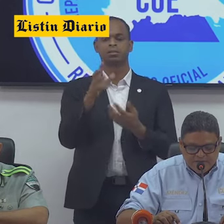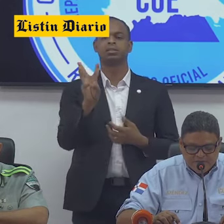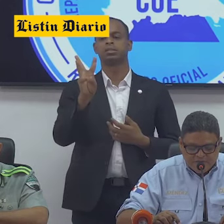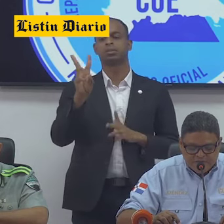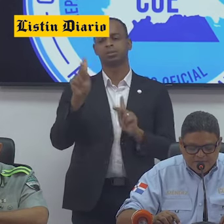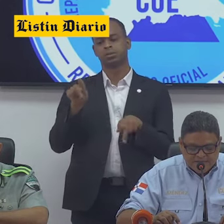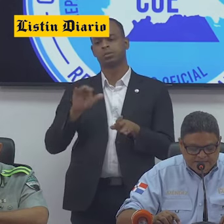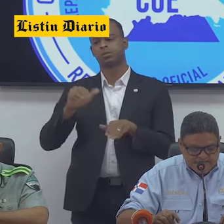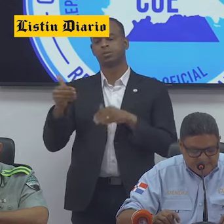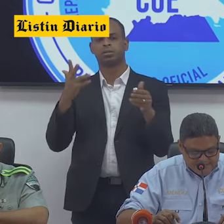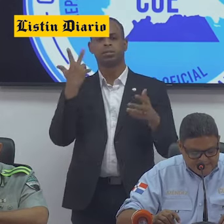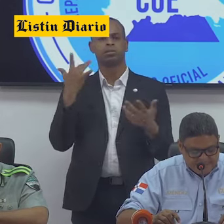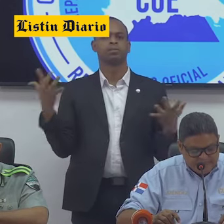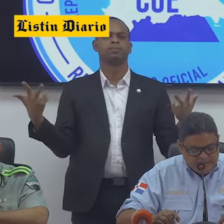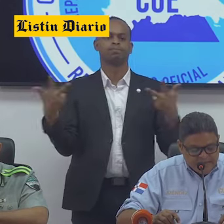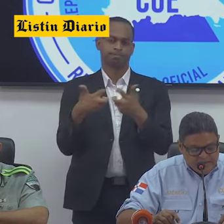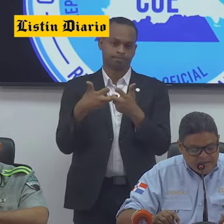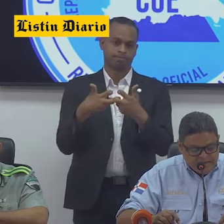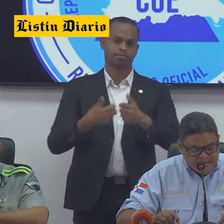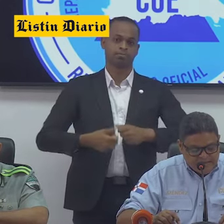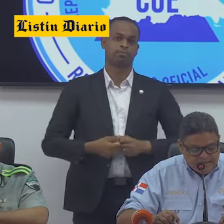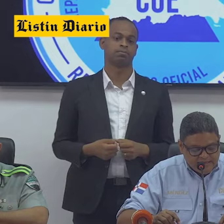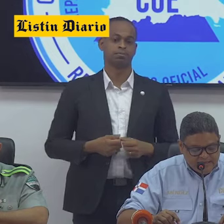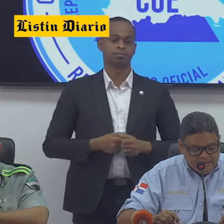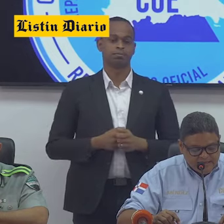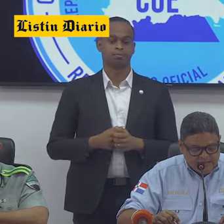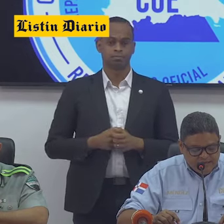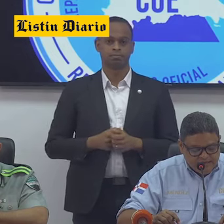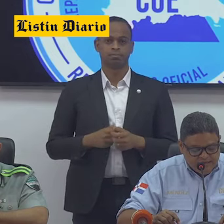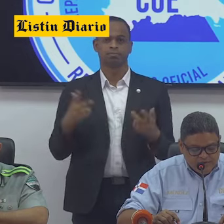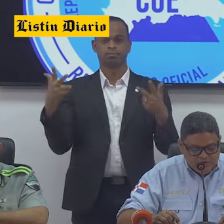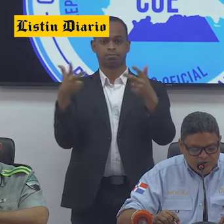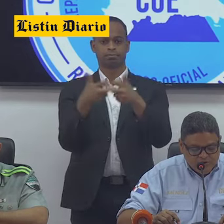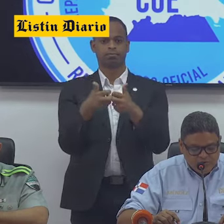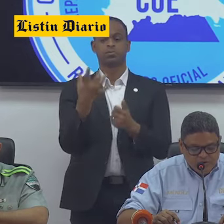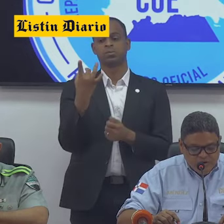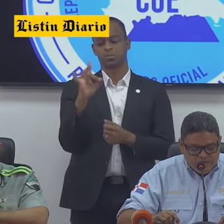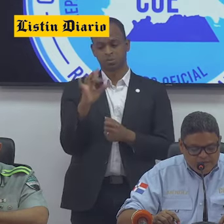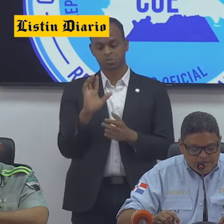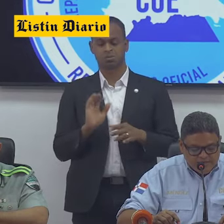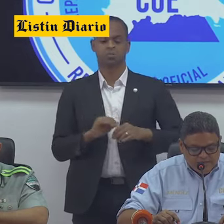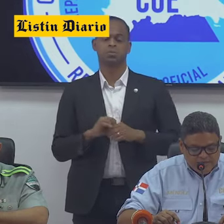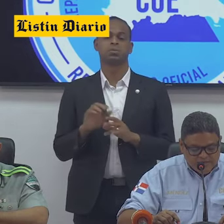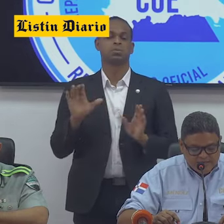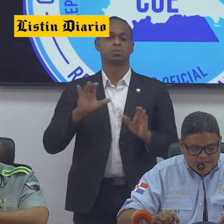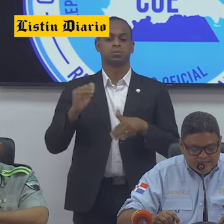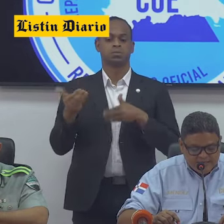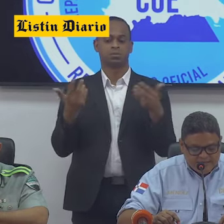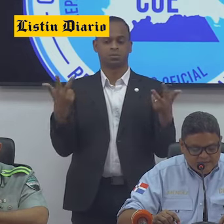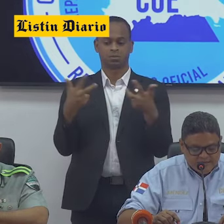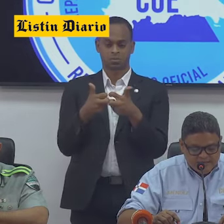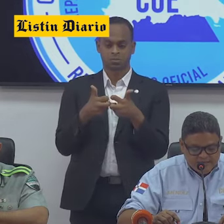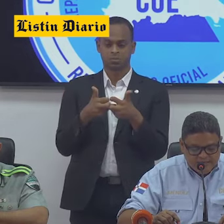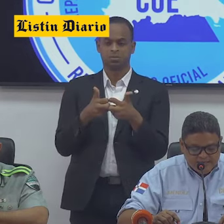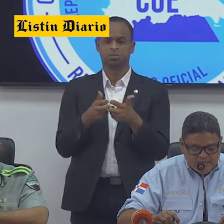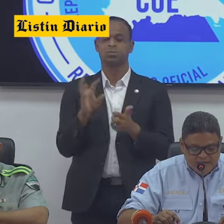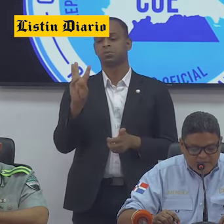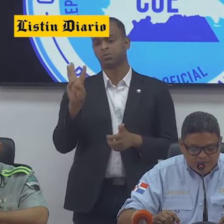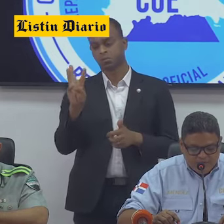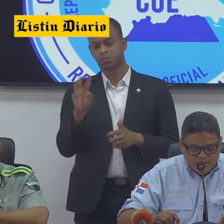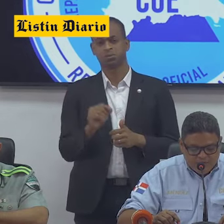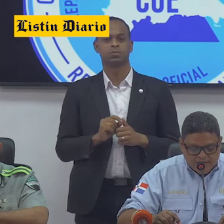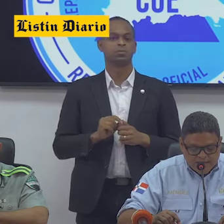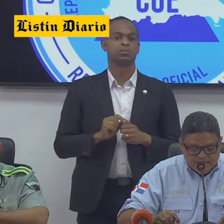han fallecido por accidente de tránsito. El accidente de tránsito registrado, 18. Fallecido por accidente de tránsito, 6.